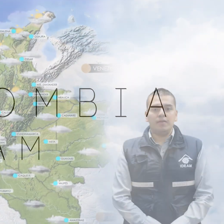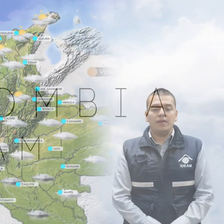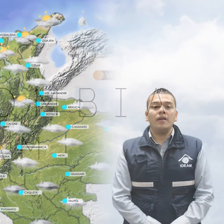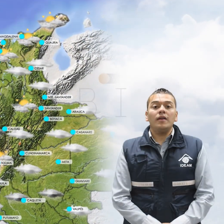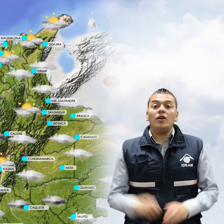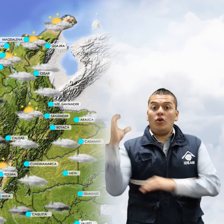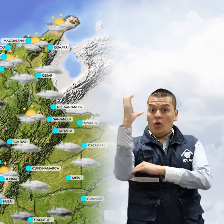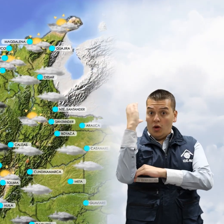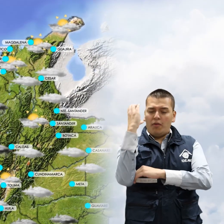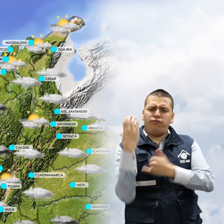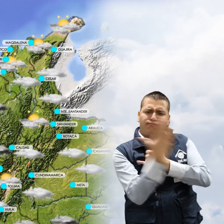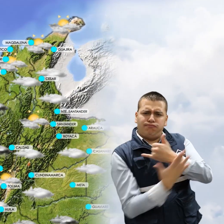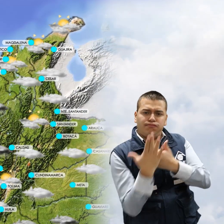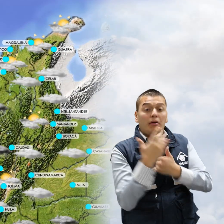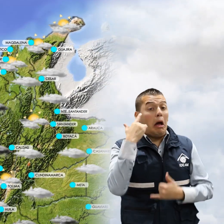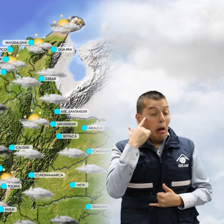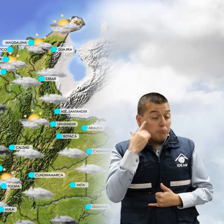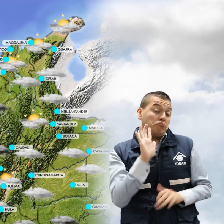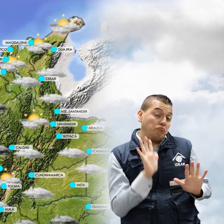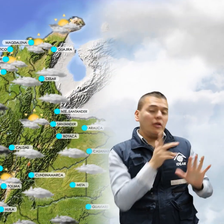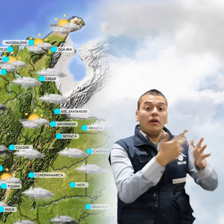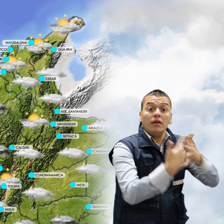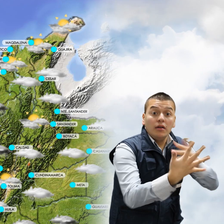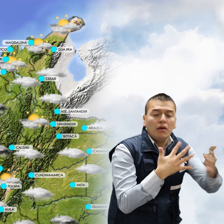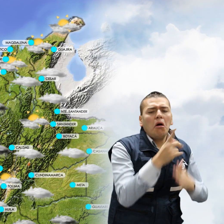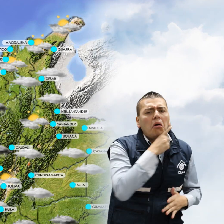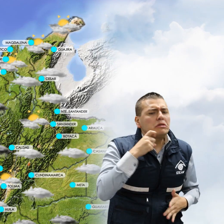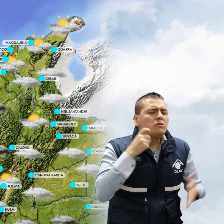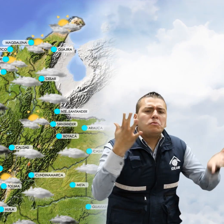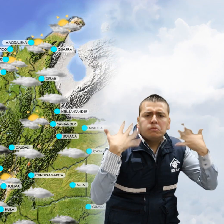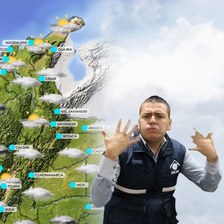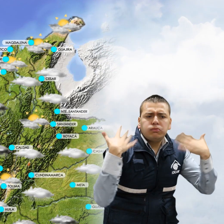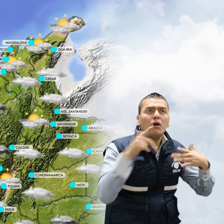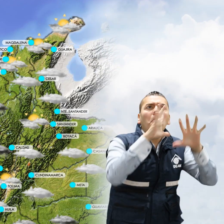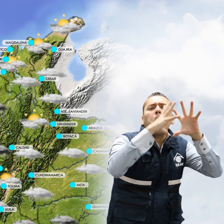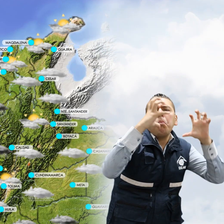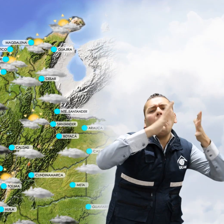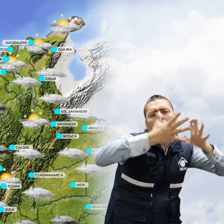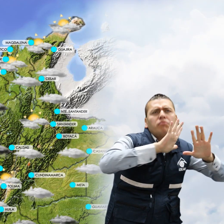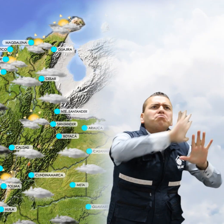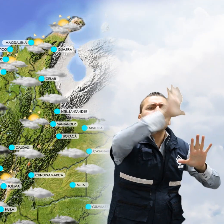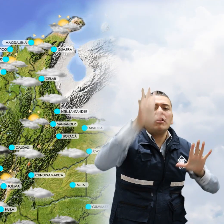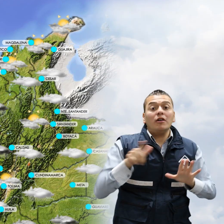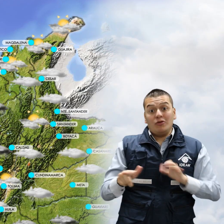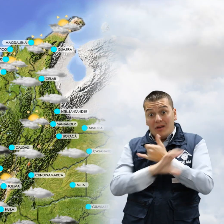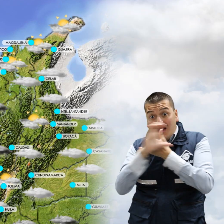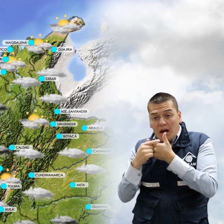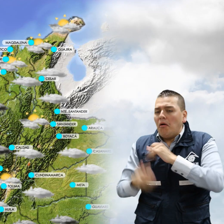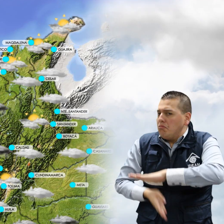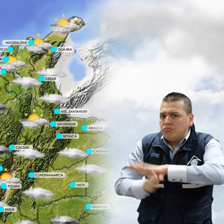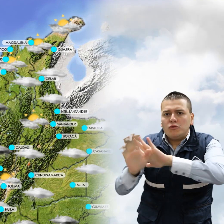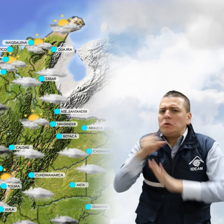Para el territorio colombiano se espera aquí en San Andrés en condiciones secas con nubosidad variable. En la región Caribe predominarán las condiciones